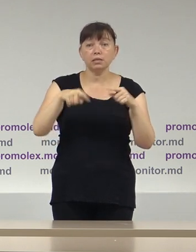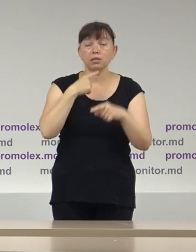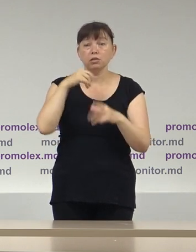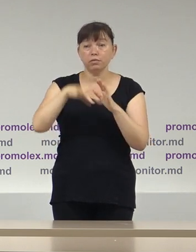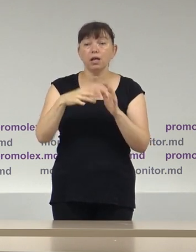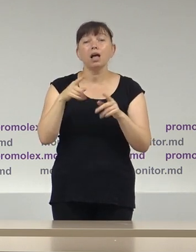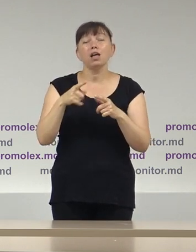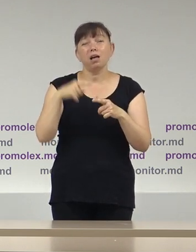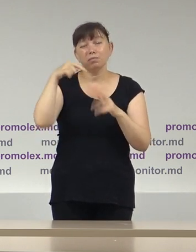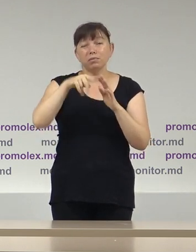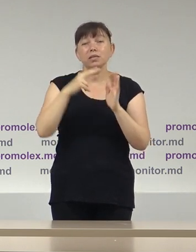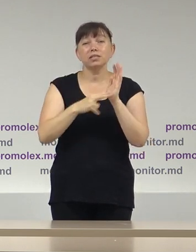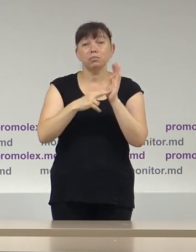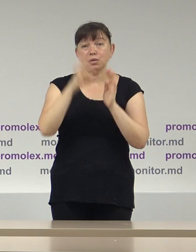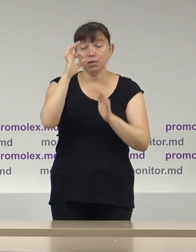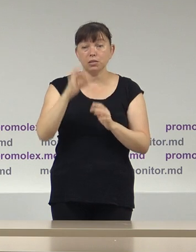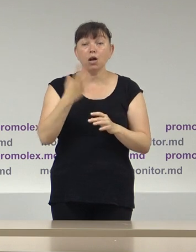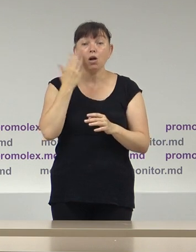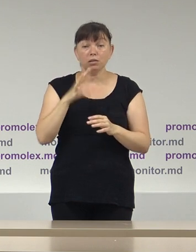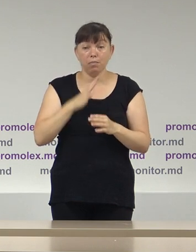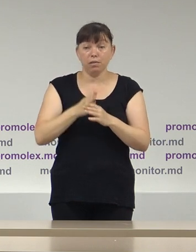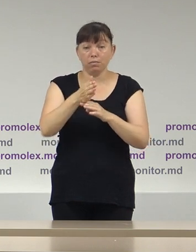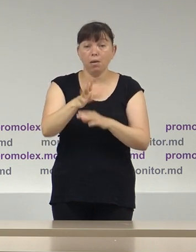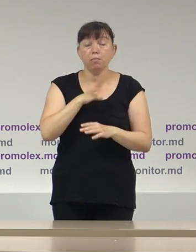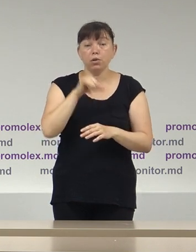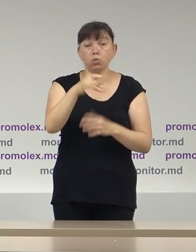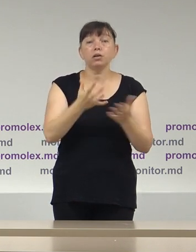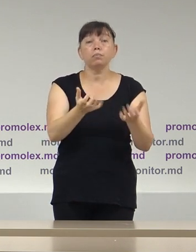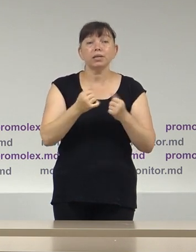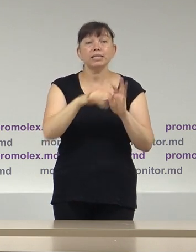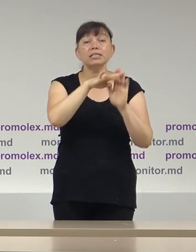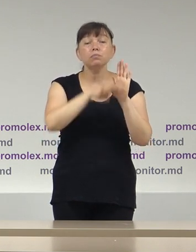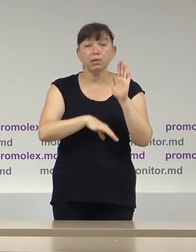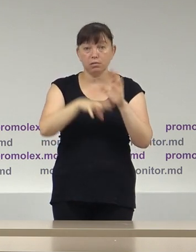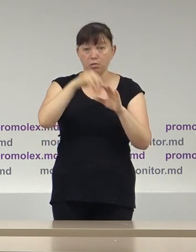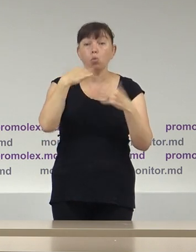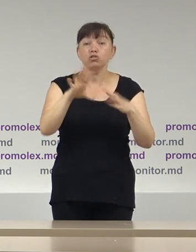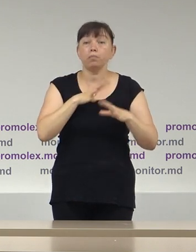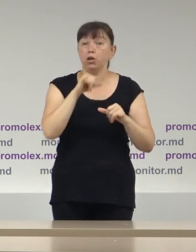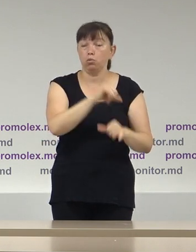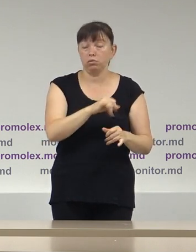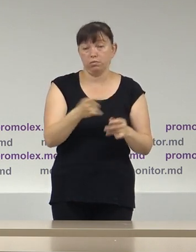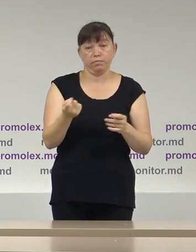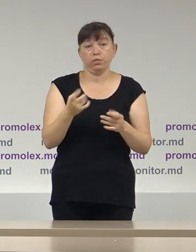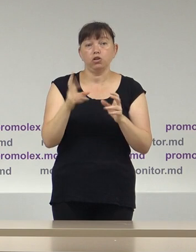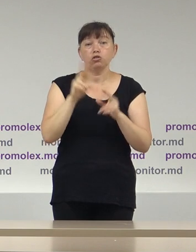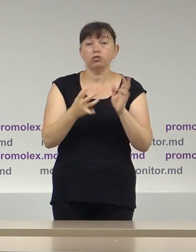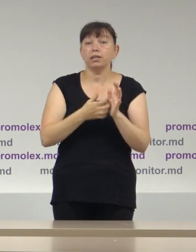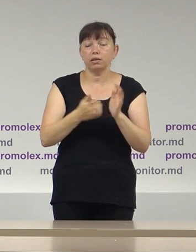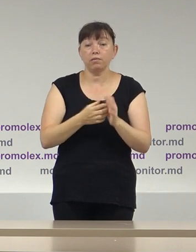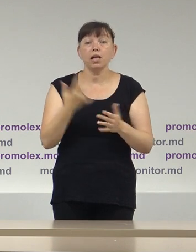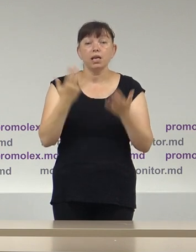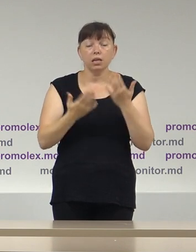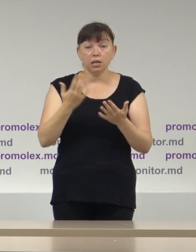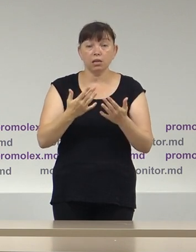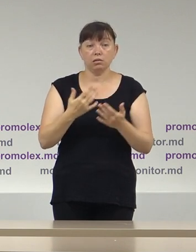adică 75%, la momentul vizitei observatorilor, aveau recepționate listele electorale. Subliniem că în cazul a